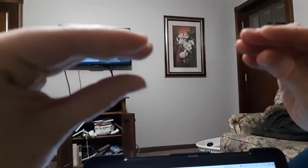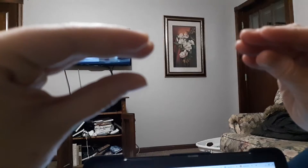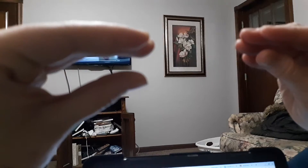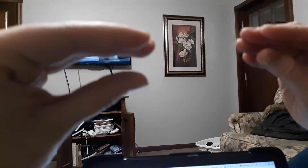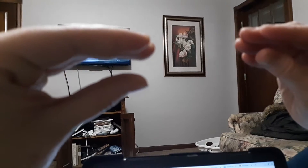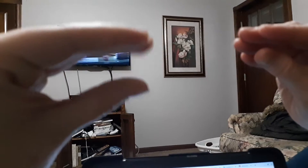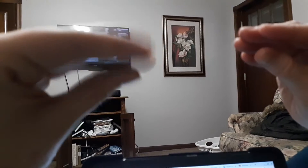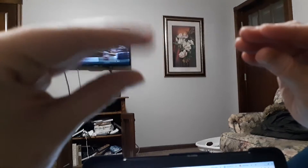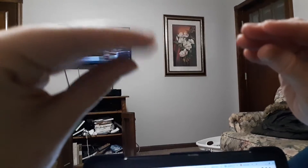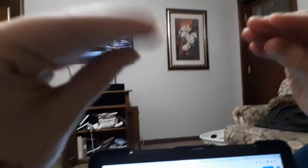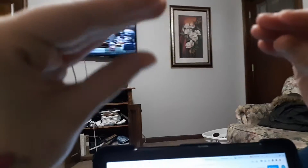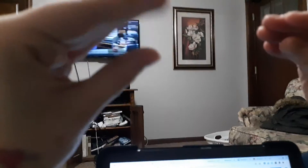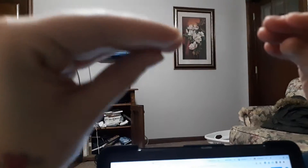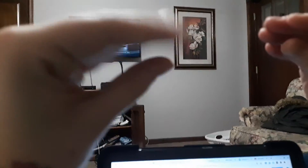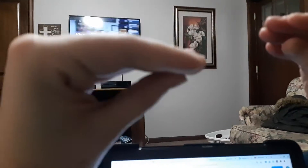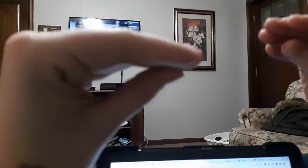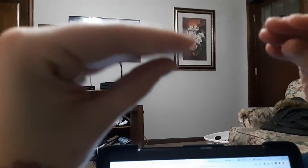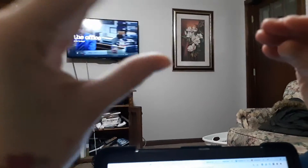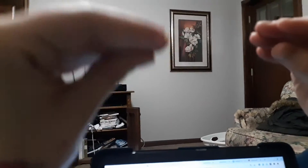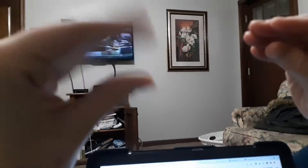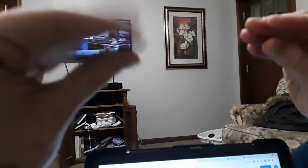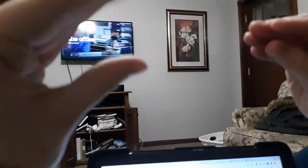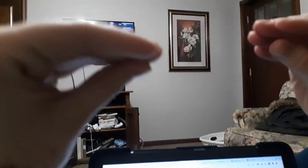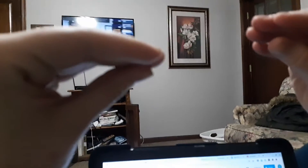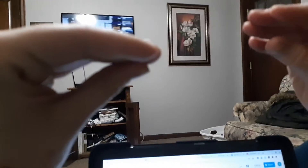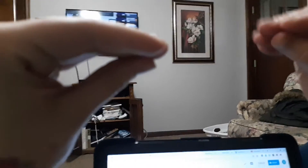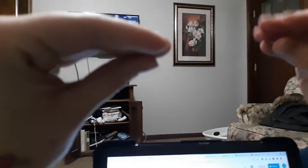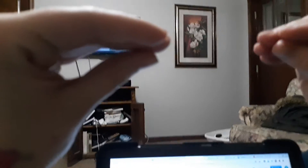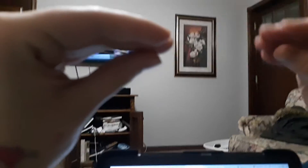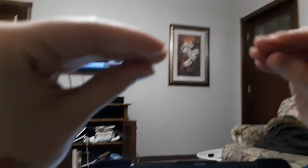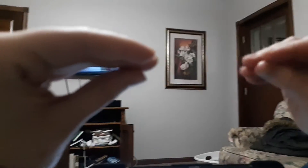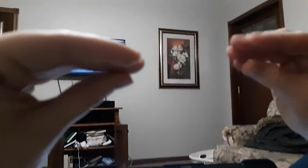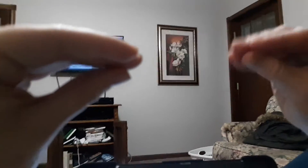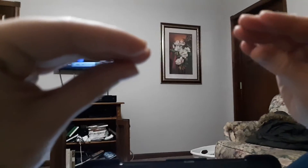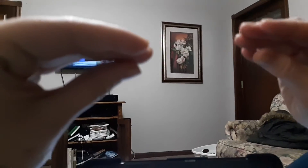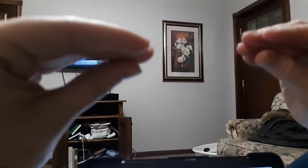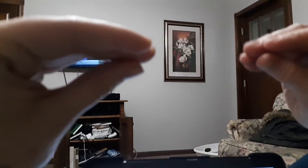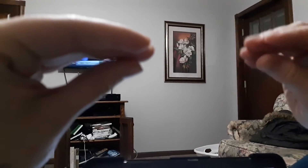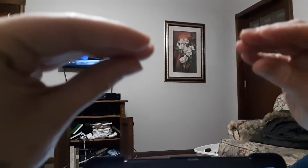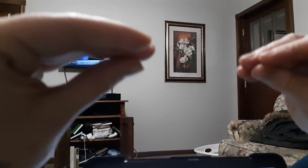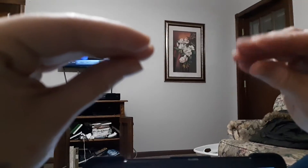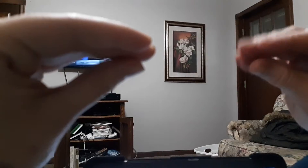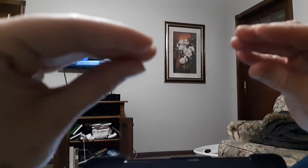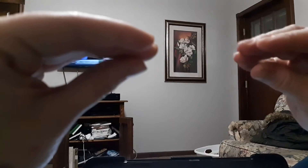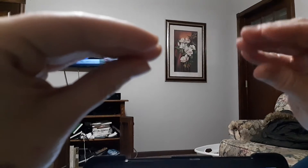No tengo teléfono. Soy Amish. Voy de dónde eres.